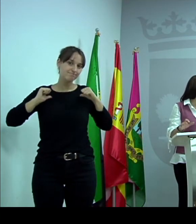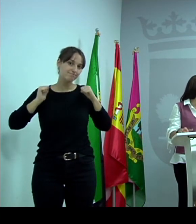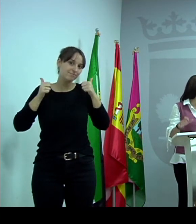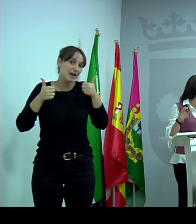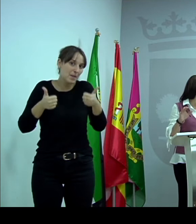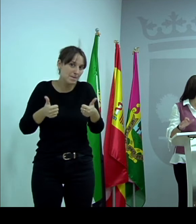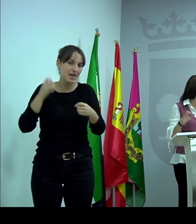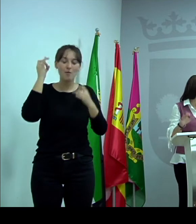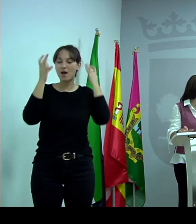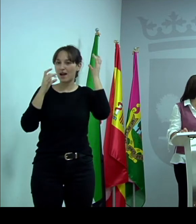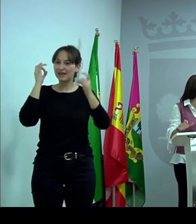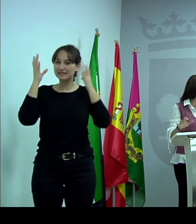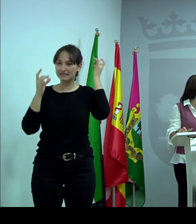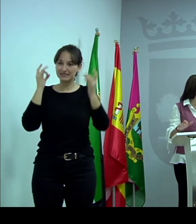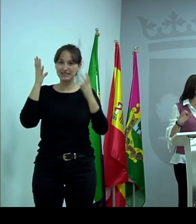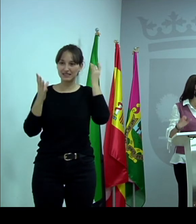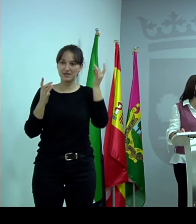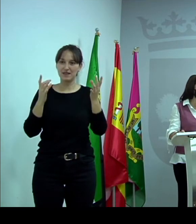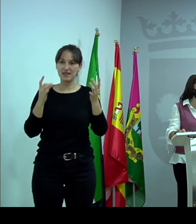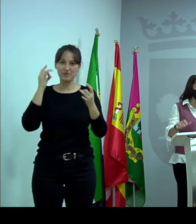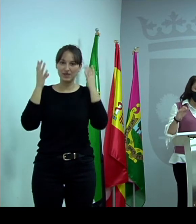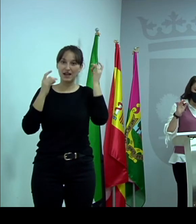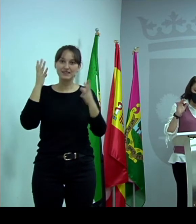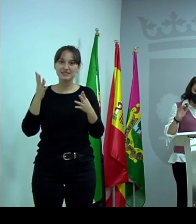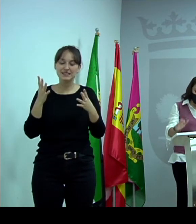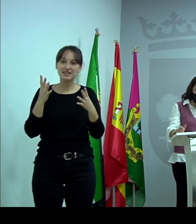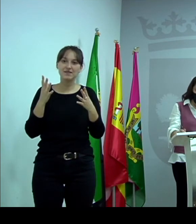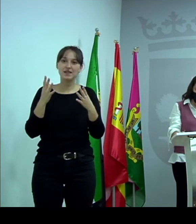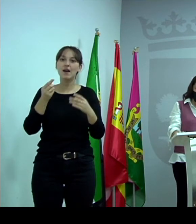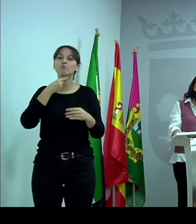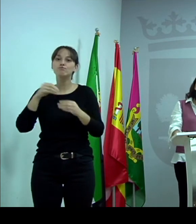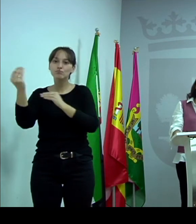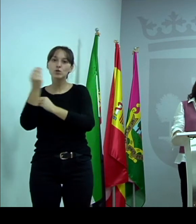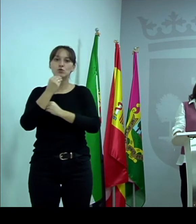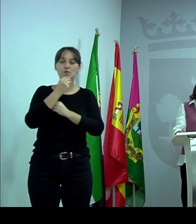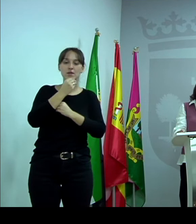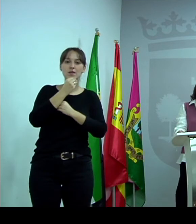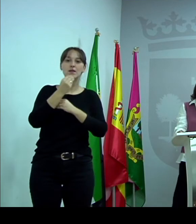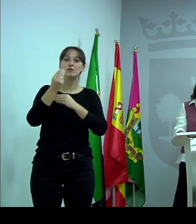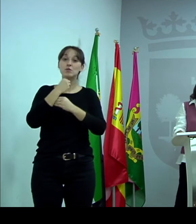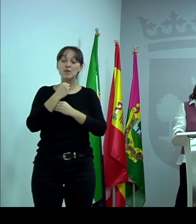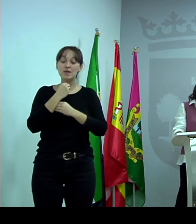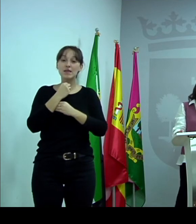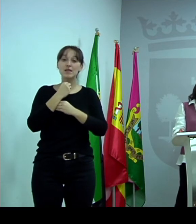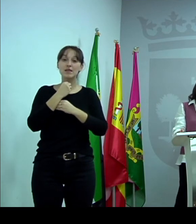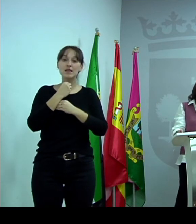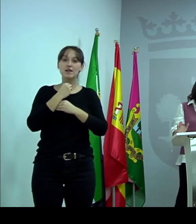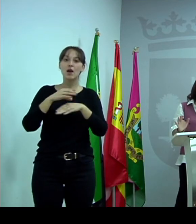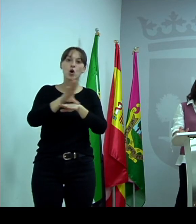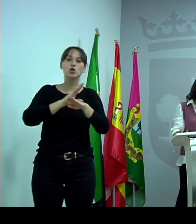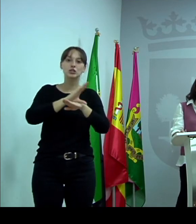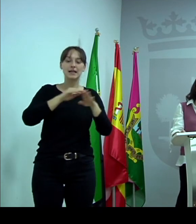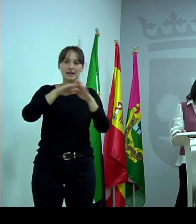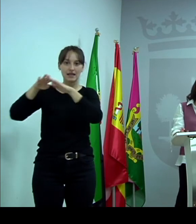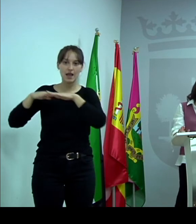sabéis que también es una actividad financiada a cargo de los créditos del Ministerio de Igualdad y subvencionada por la Consejería de